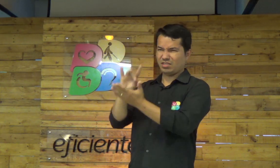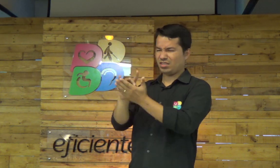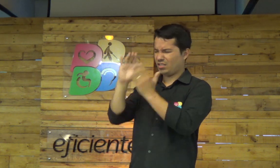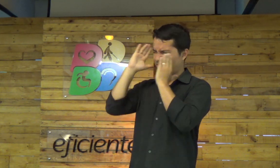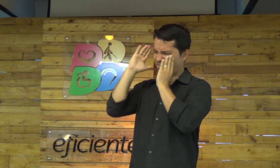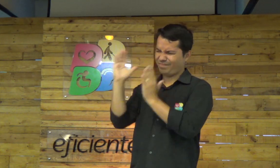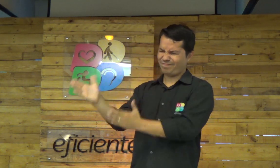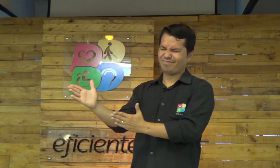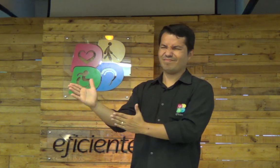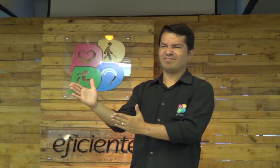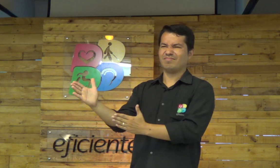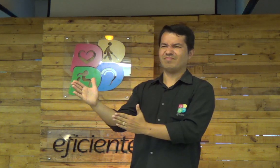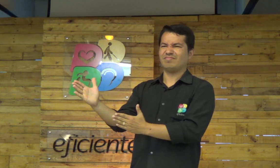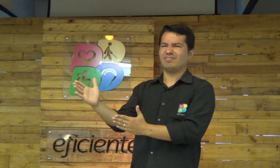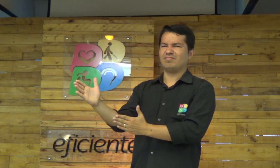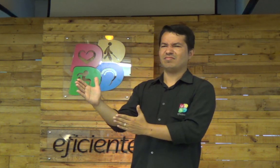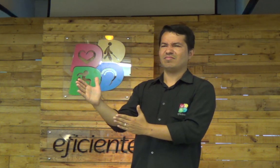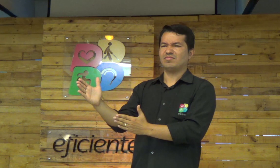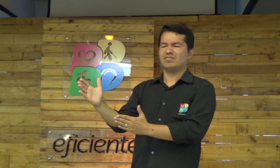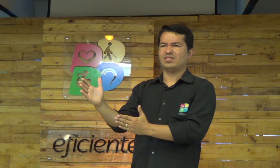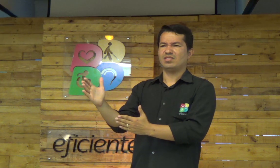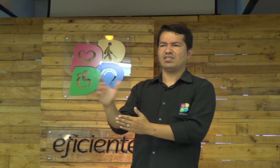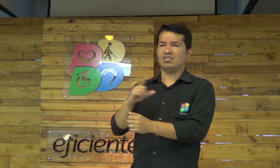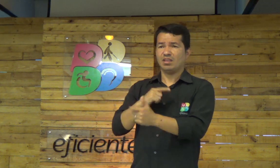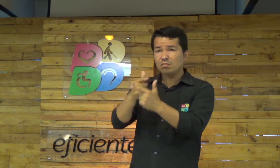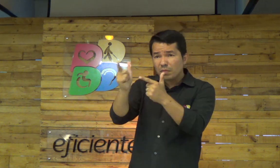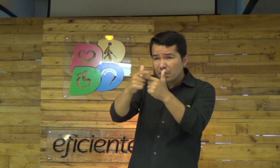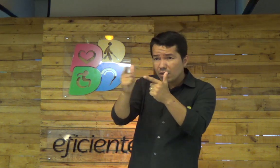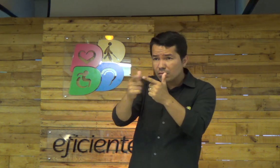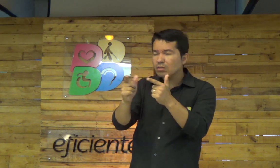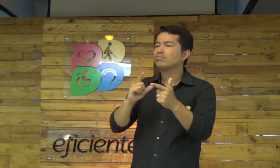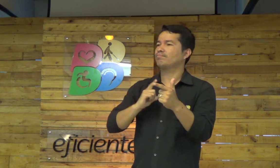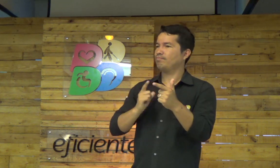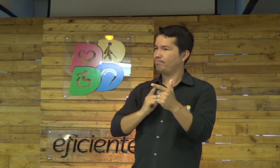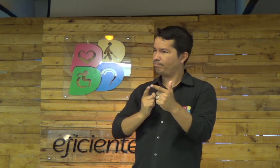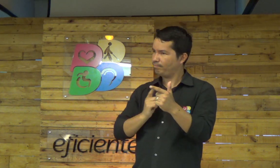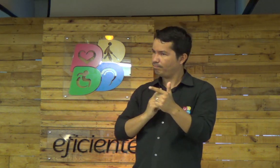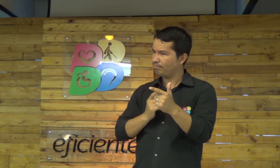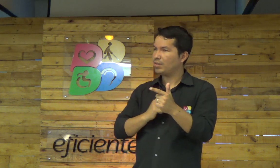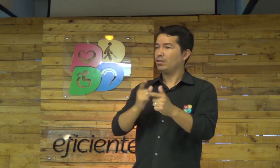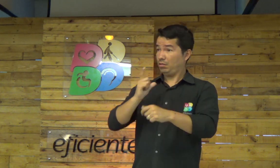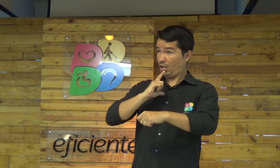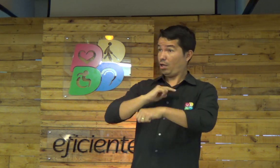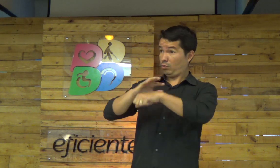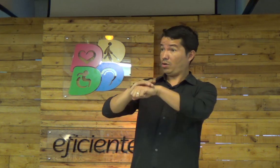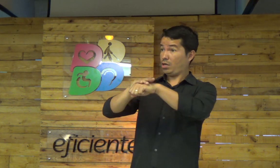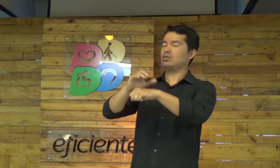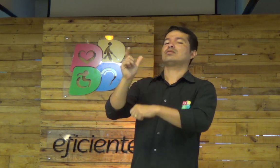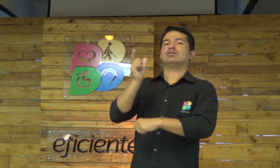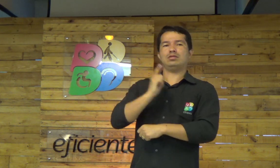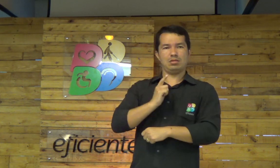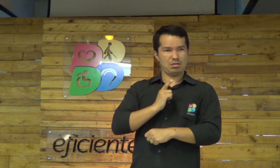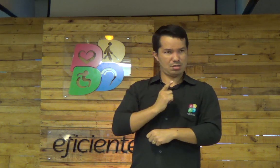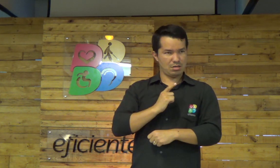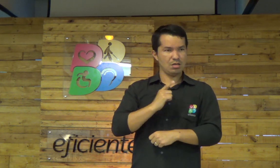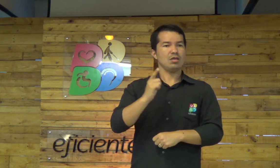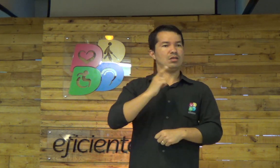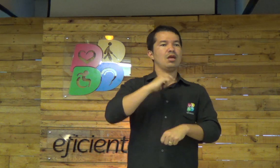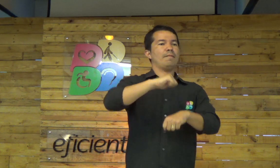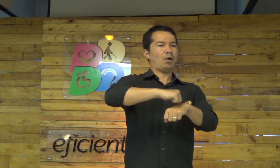a focar nesse Jesus verdadeiro, verdadeiro. Tem problemas? Tem problemas. Você vai